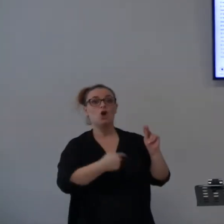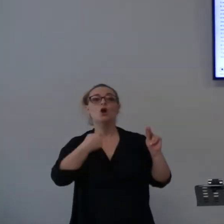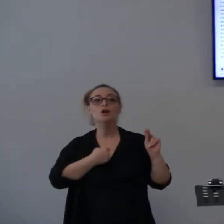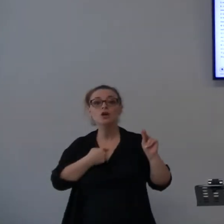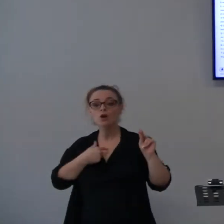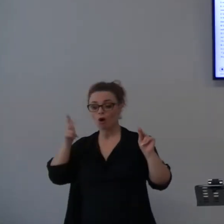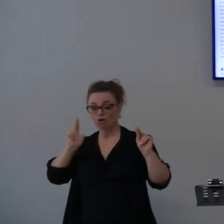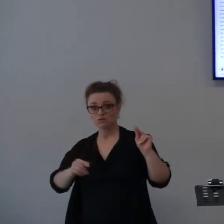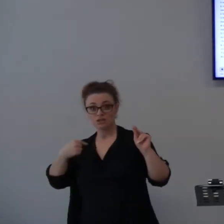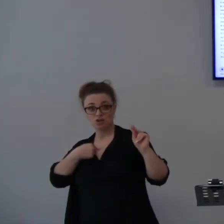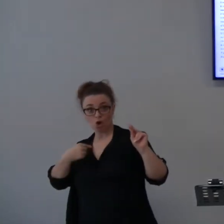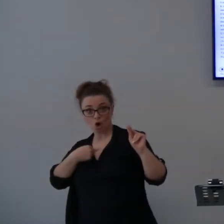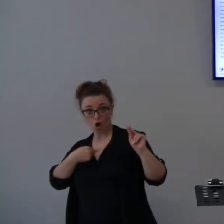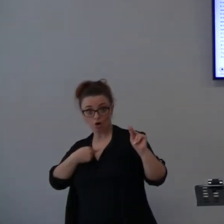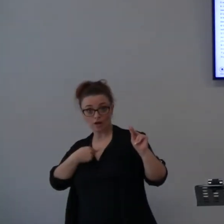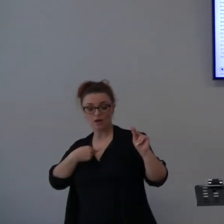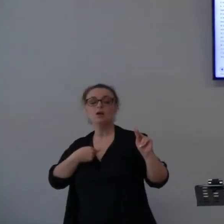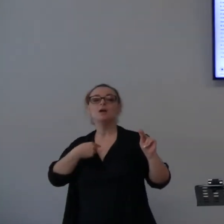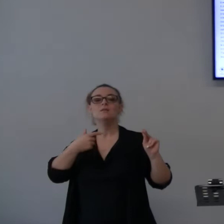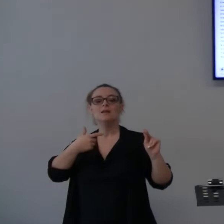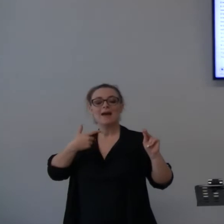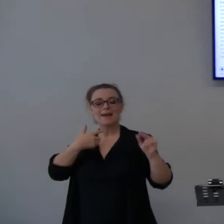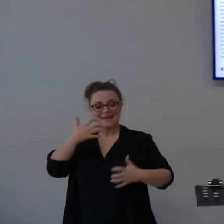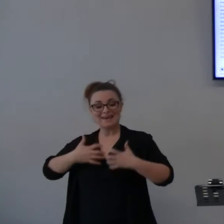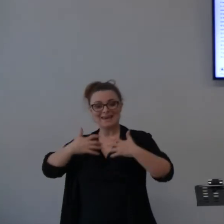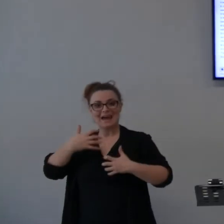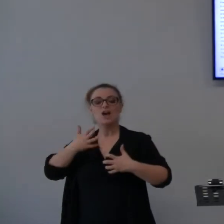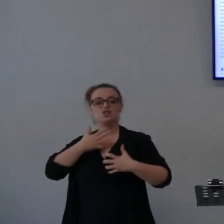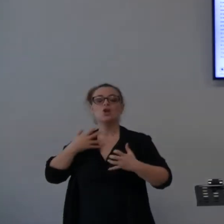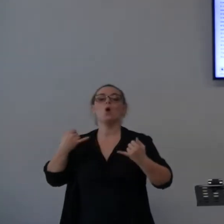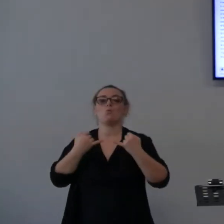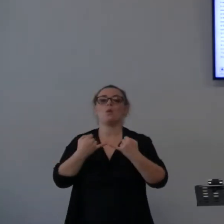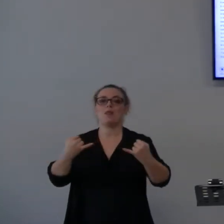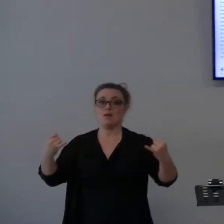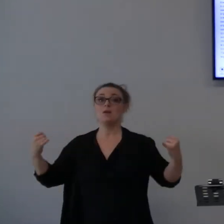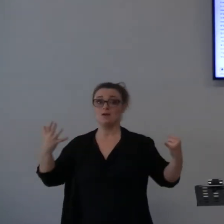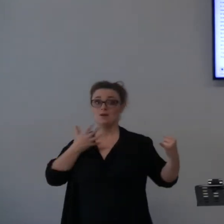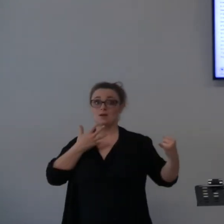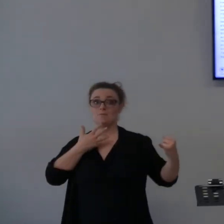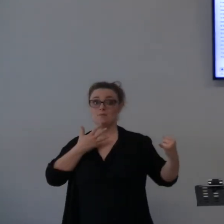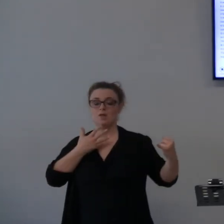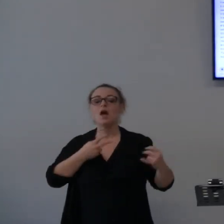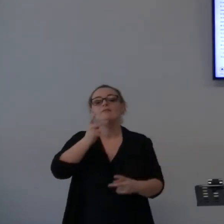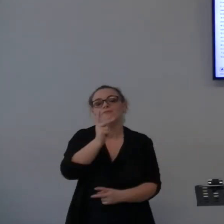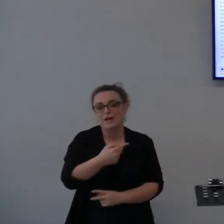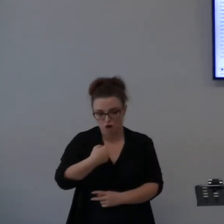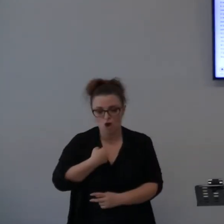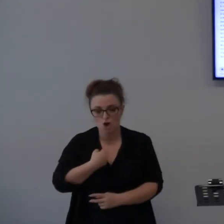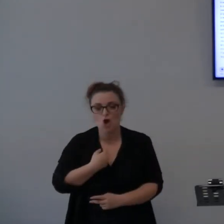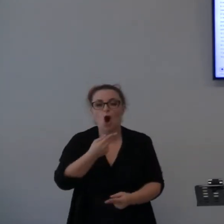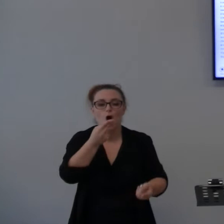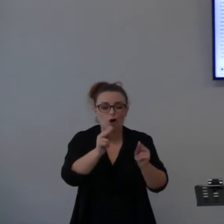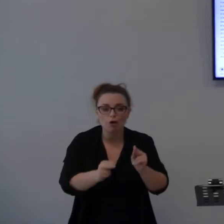mia ira si ferma. Quello che è successo fino adesso in cui io vi ho dovuto punire, correggere, è passato.